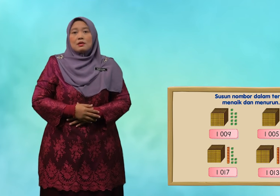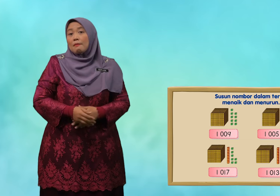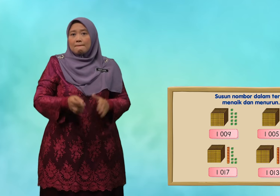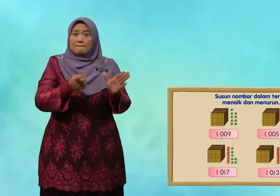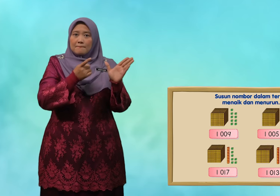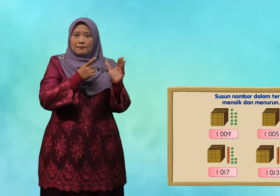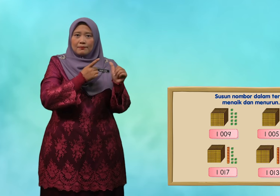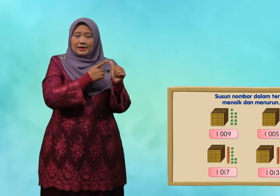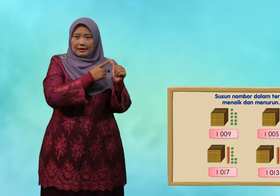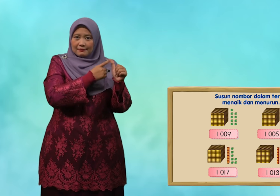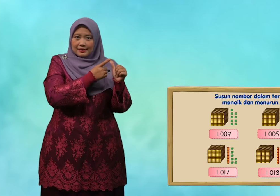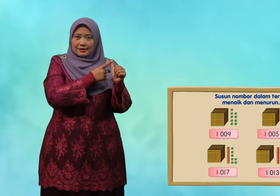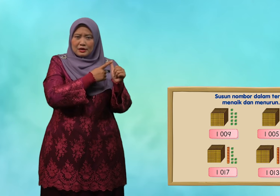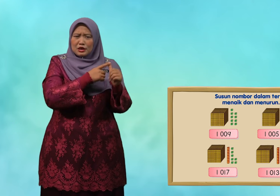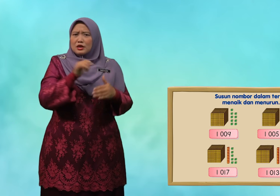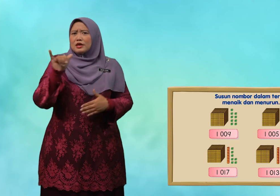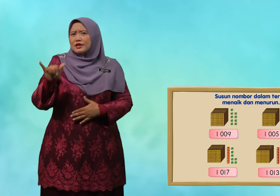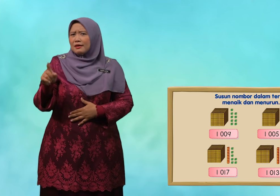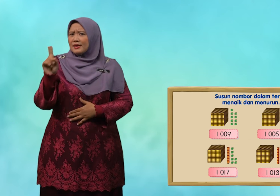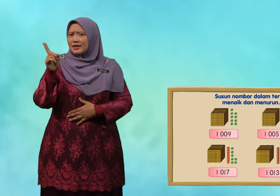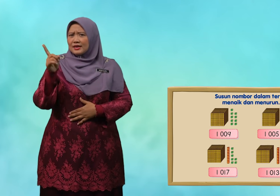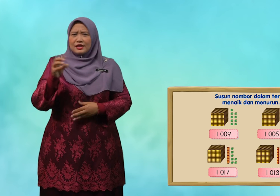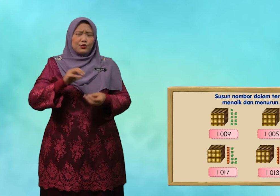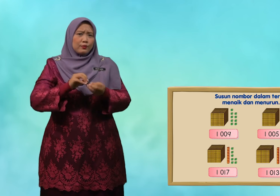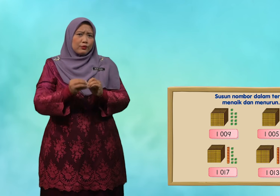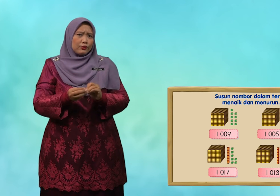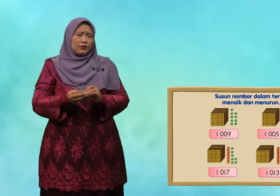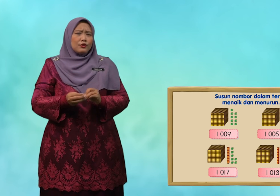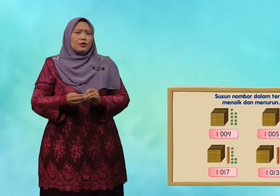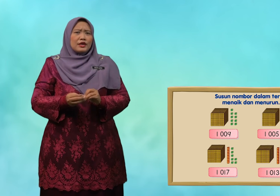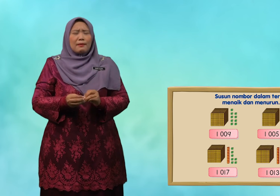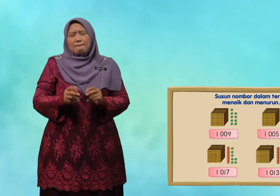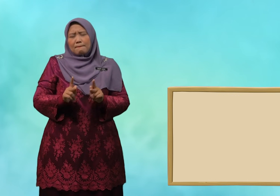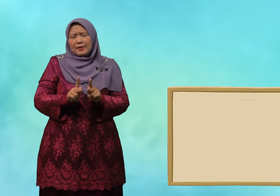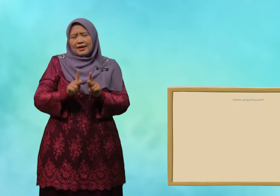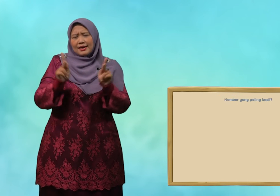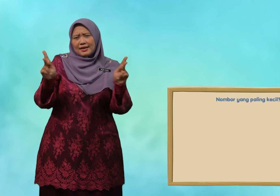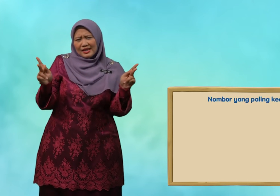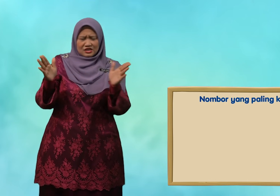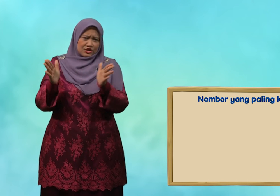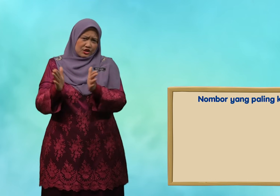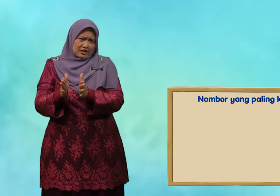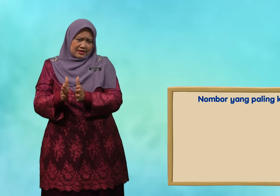pertama yang manakah nombor yang paling kecil